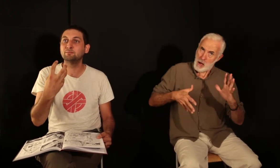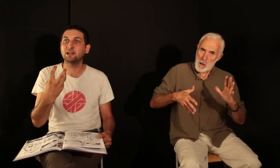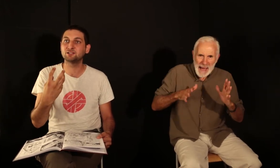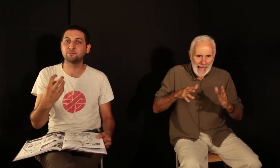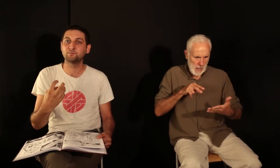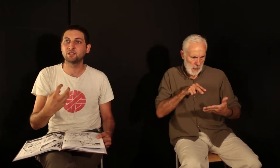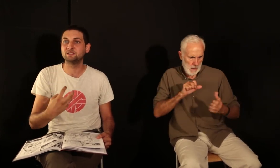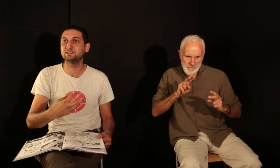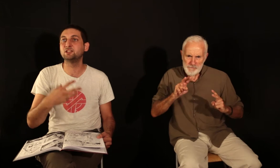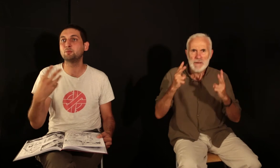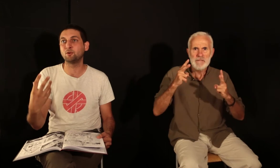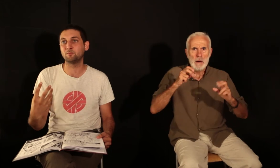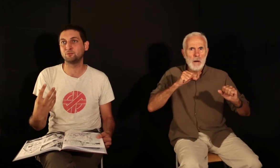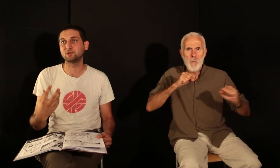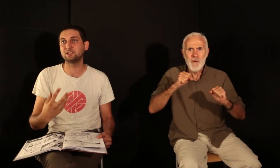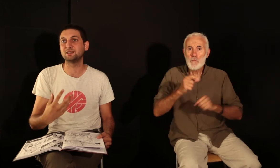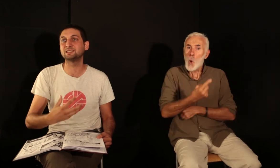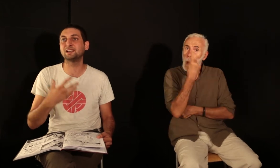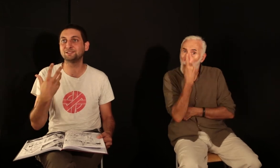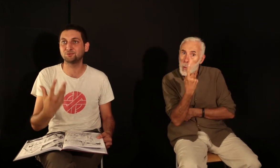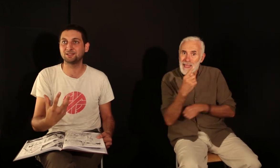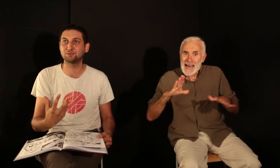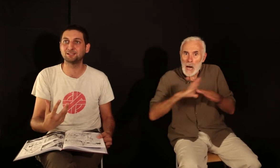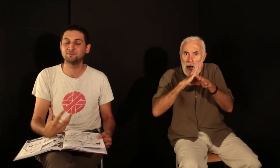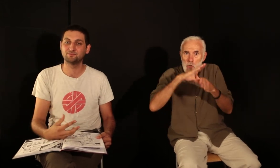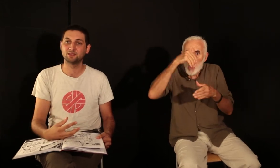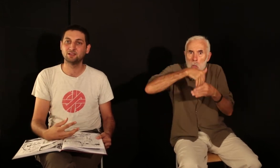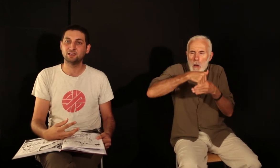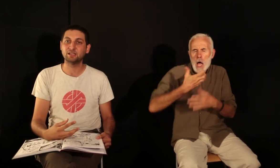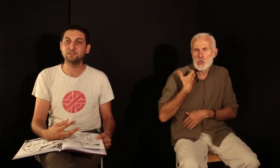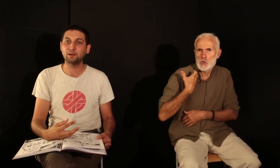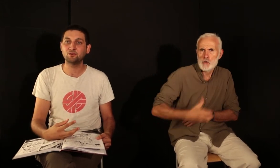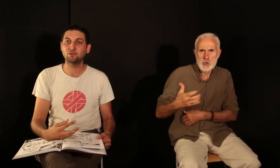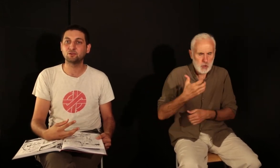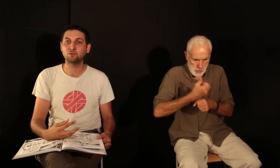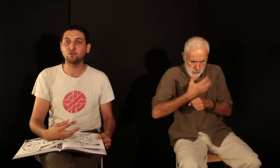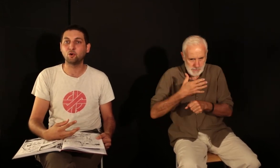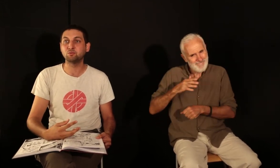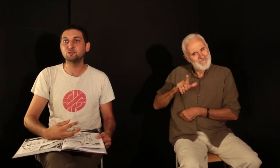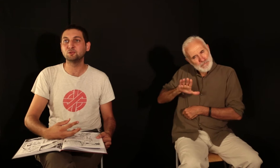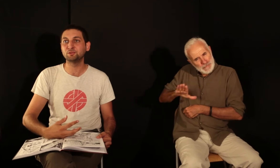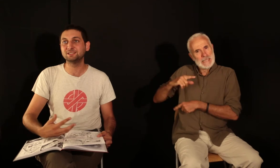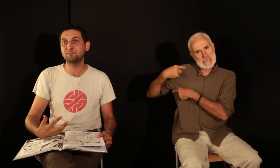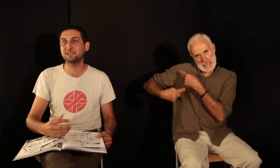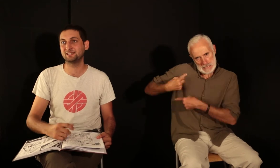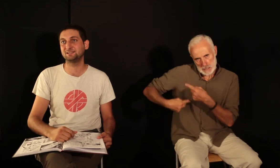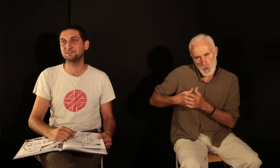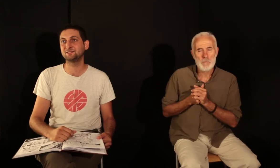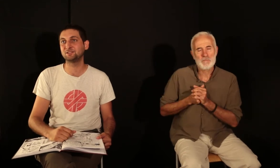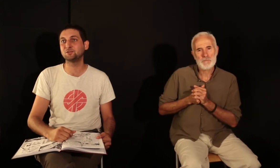image, disent énormément. Donc il y a cette tradition-là d'un côté. Et évidemment, en bon petit américain ayant